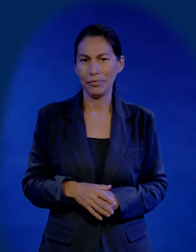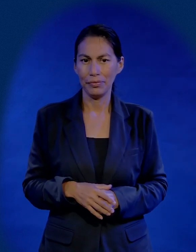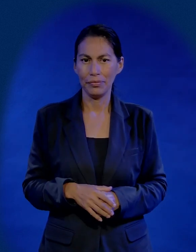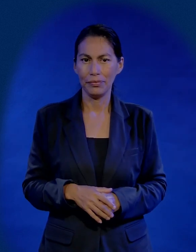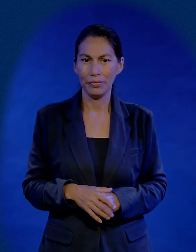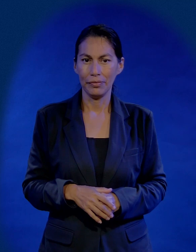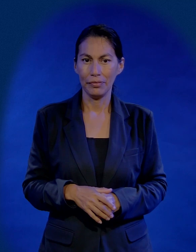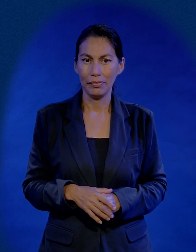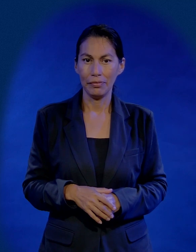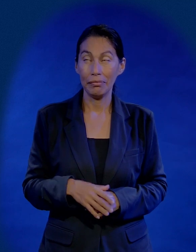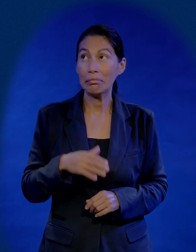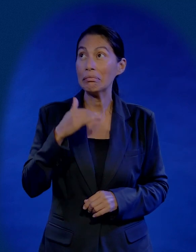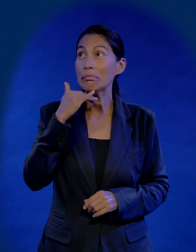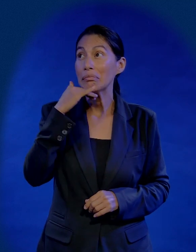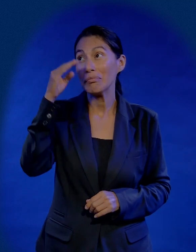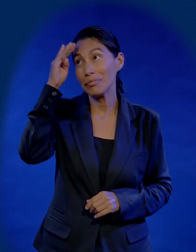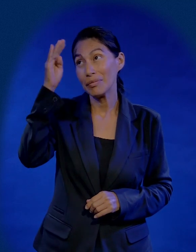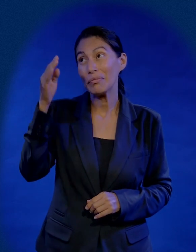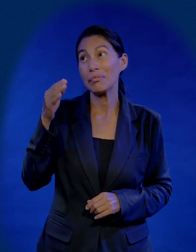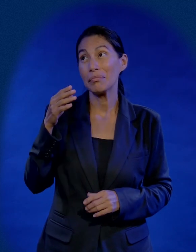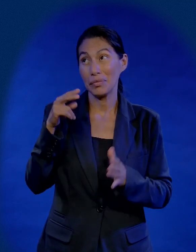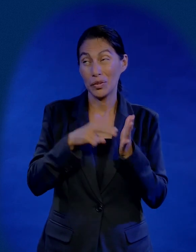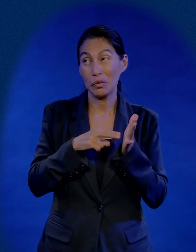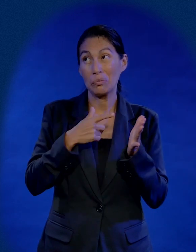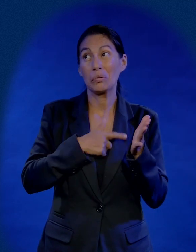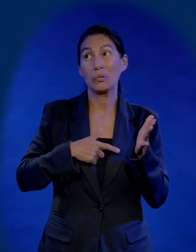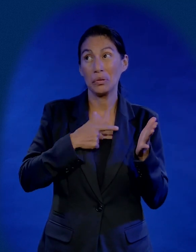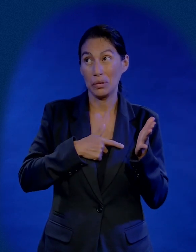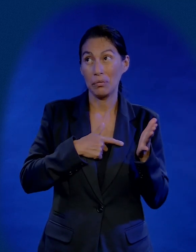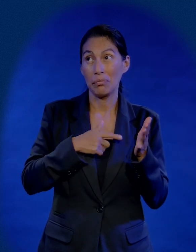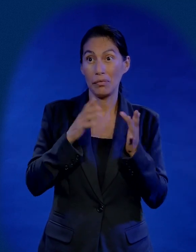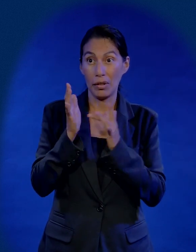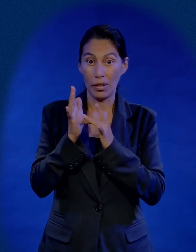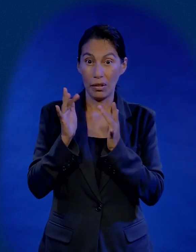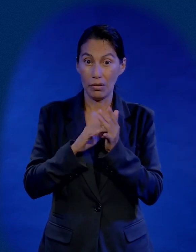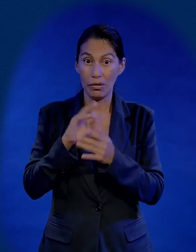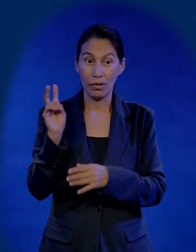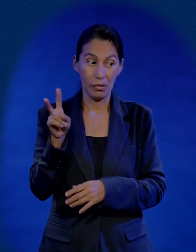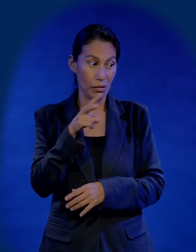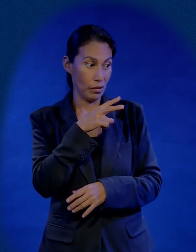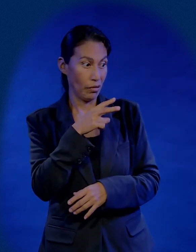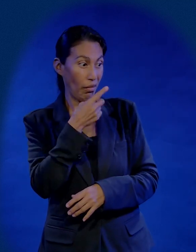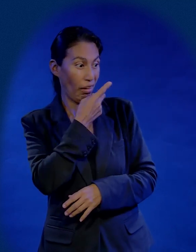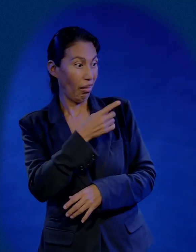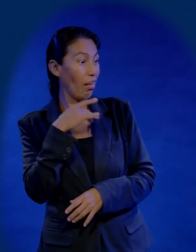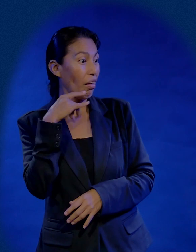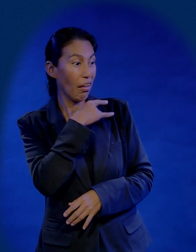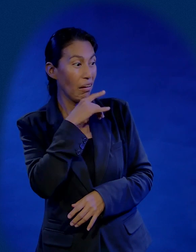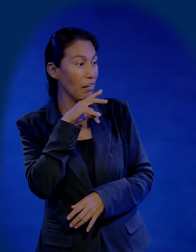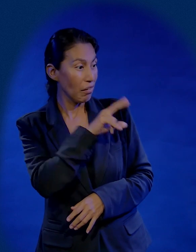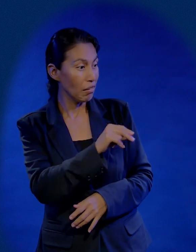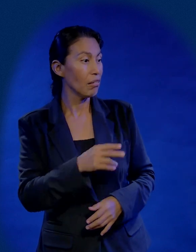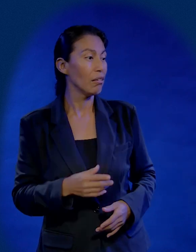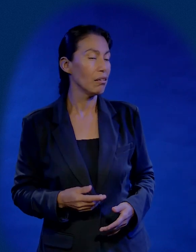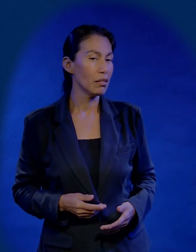cómo me hubiera encantado que hubiera un versículo, perdón ese señor, que hubiera un versículo que dijera y Jesús se volteó y le dijo, Judas no seas hipócrita,